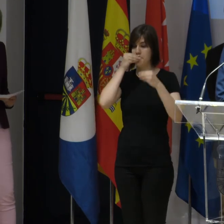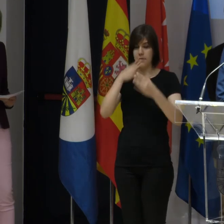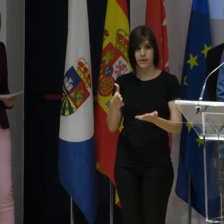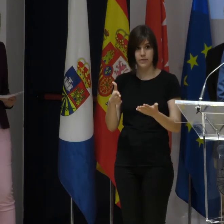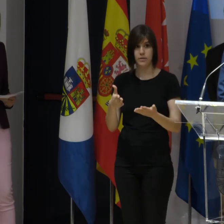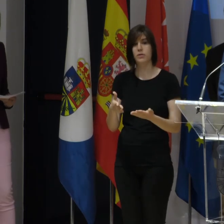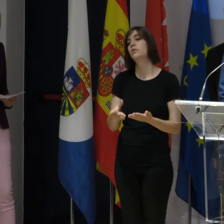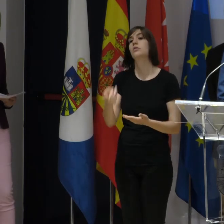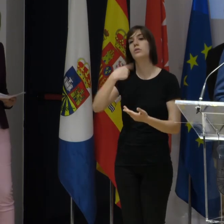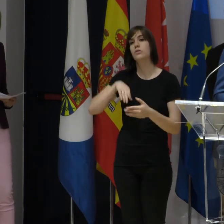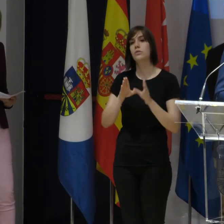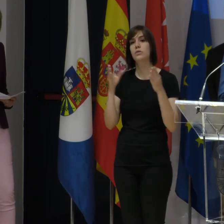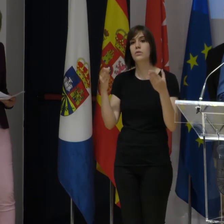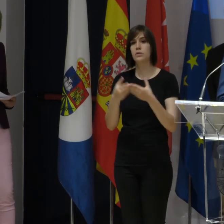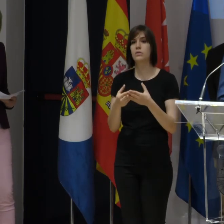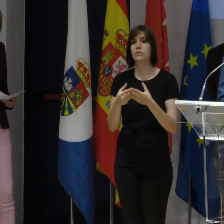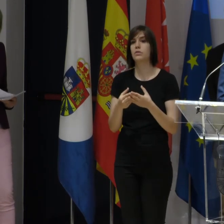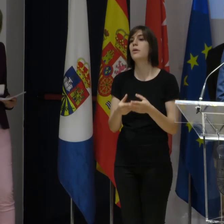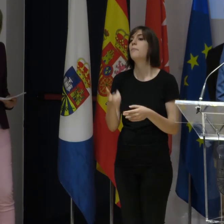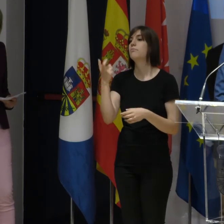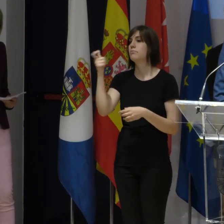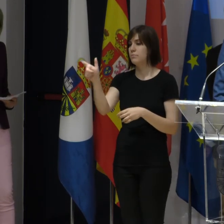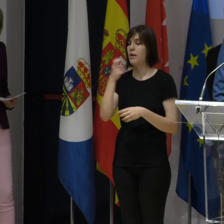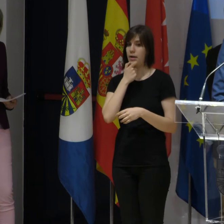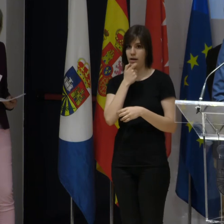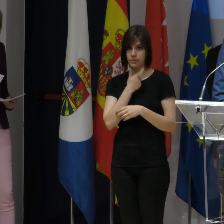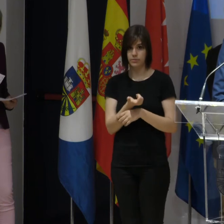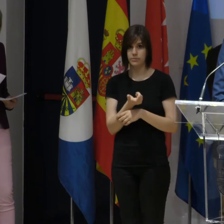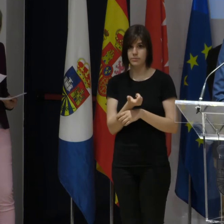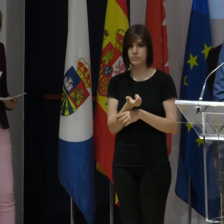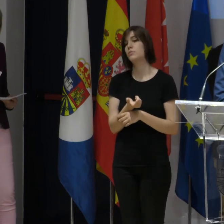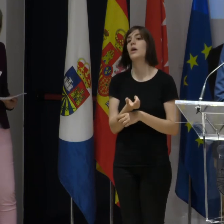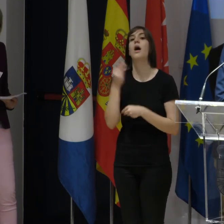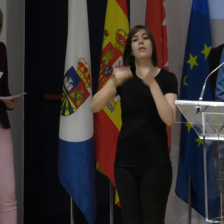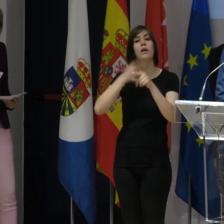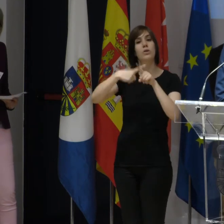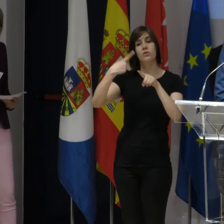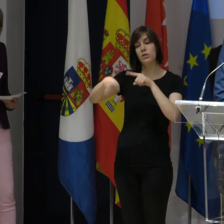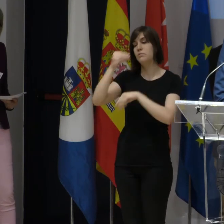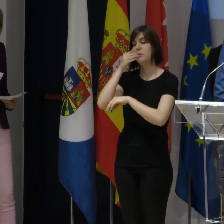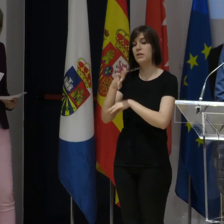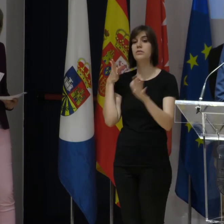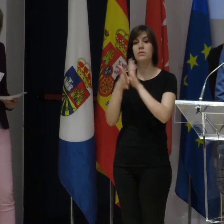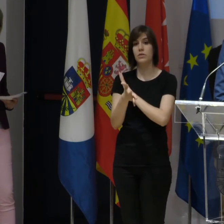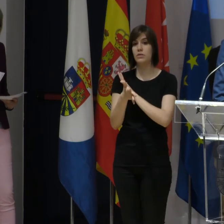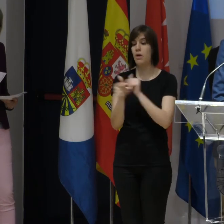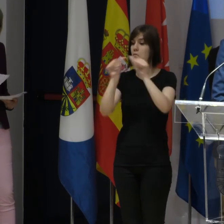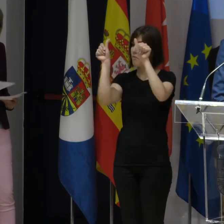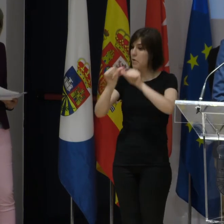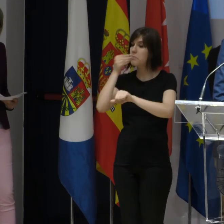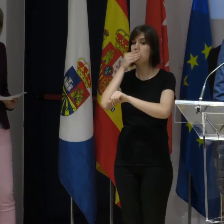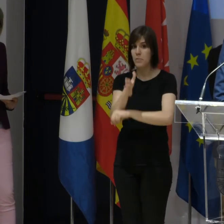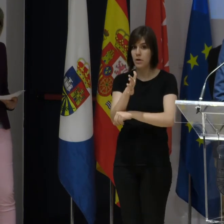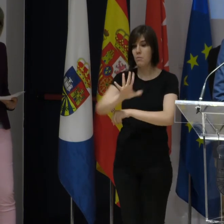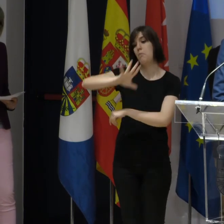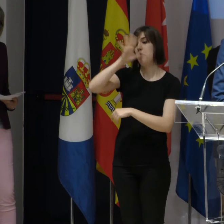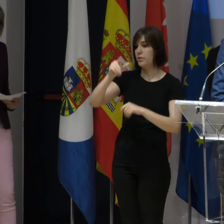siempre aquí el estilo IP, el estilo International Paper, que hablamos, que es hacer las cosas correctas de la manera correcta, por